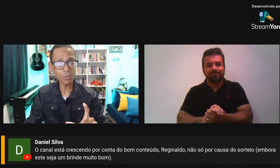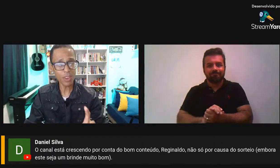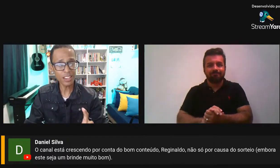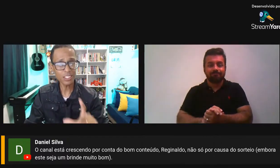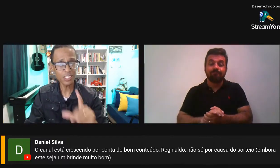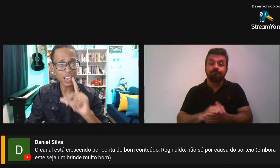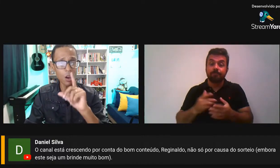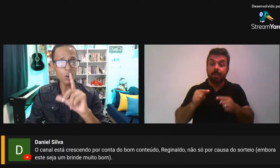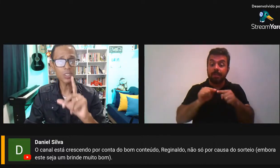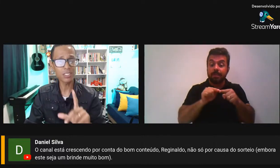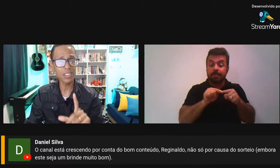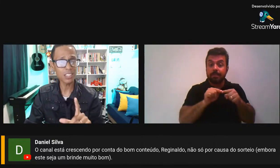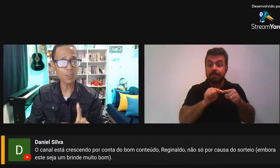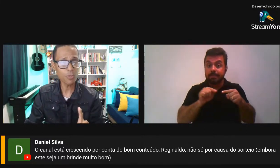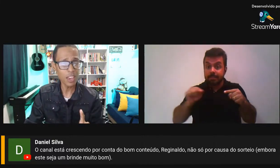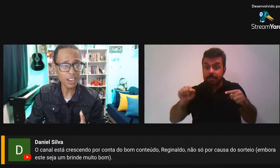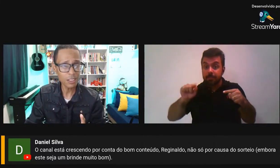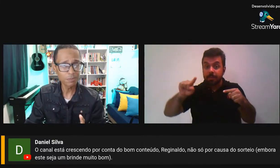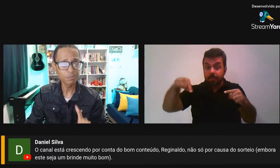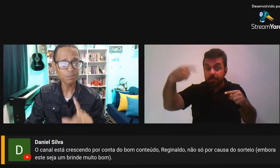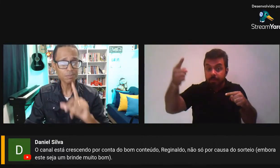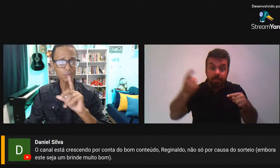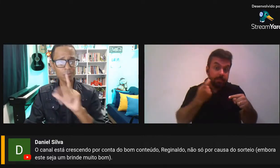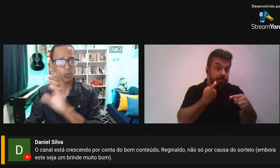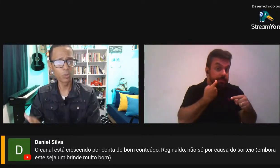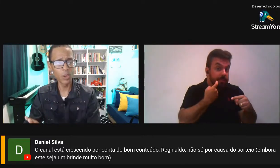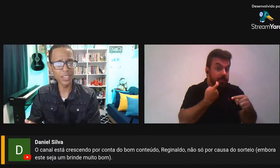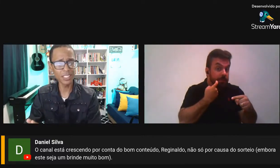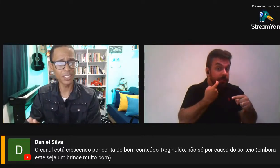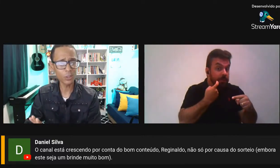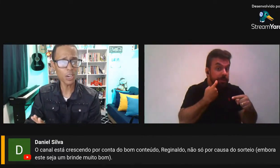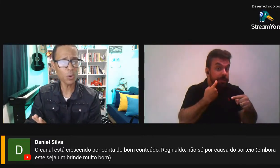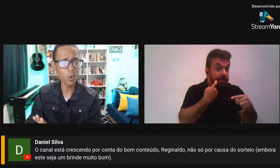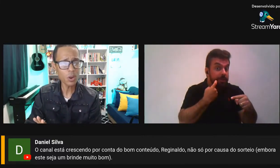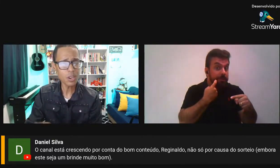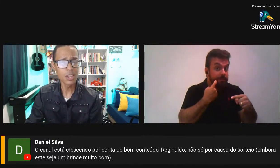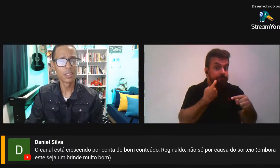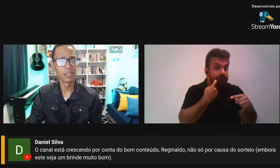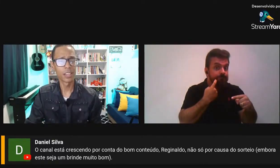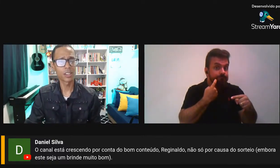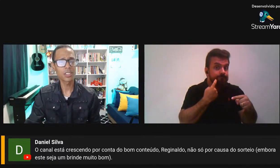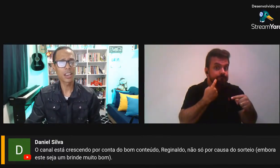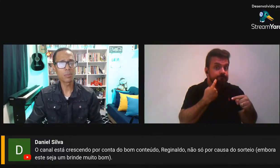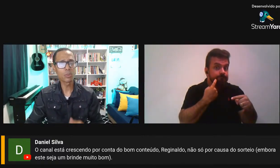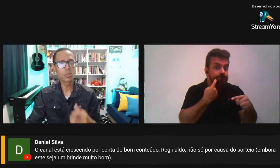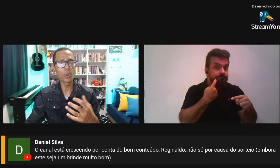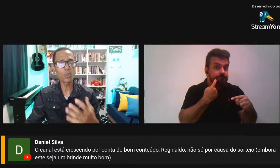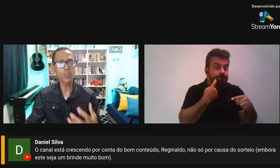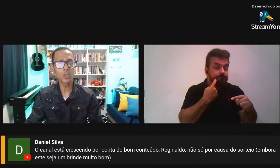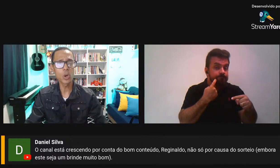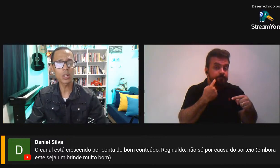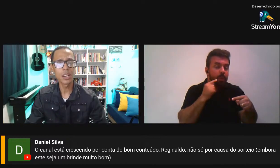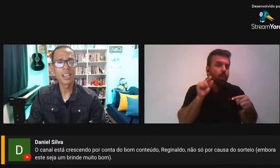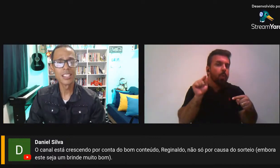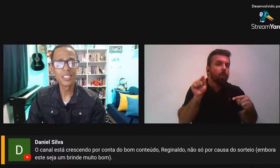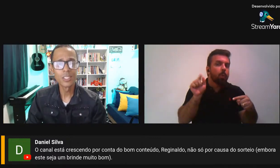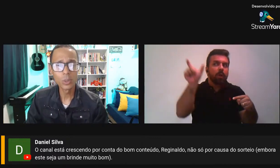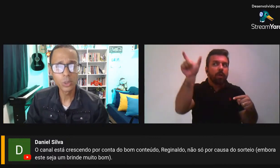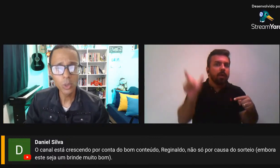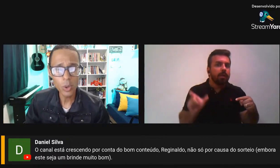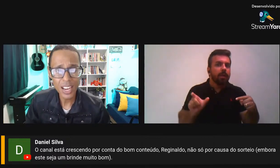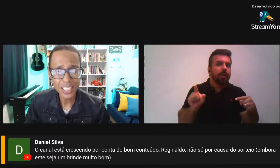a semana que vem, já logo na sexta-feira, o meu ainda não chegou, né? Nós teremos o professor